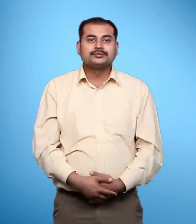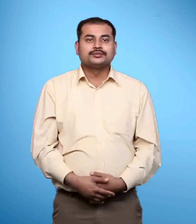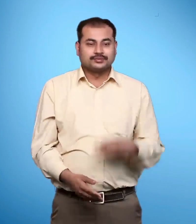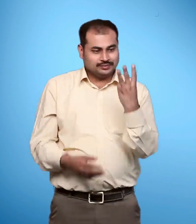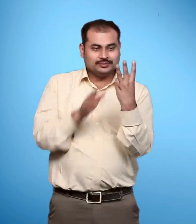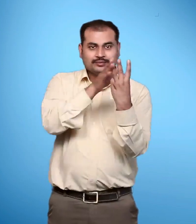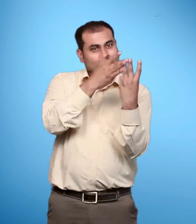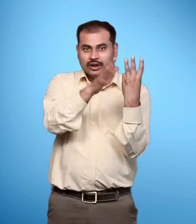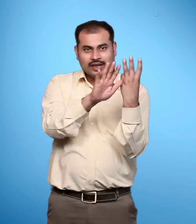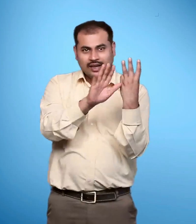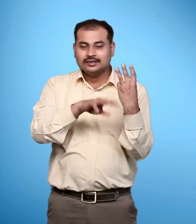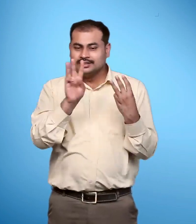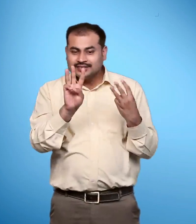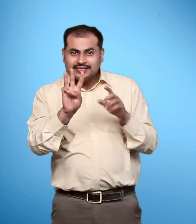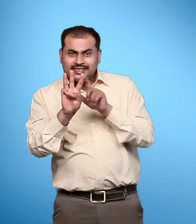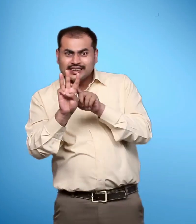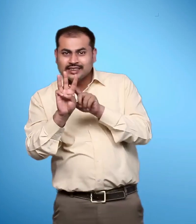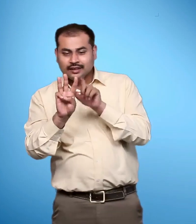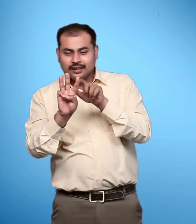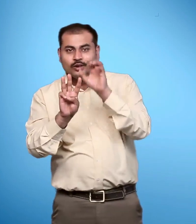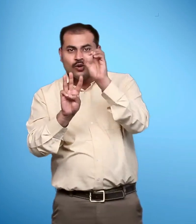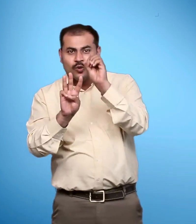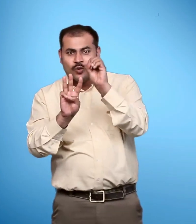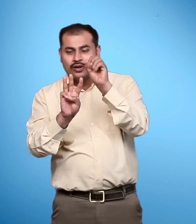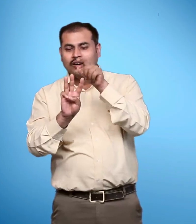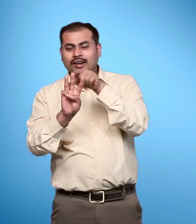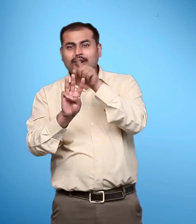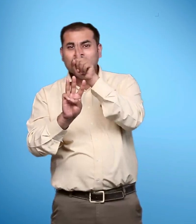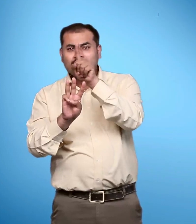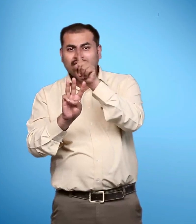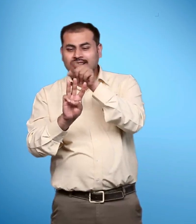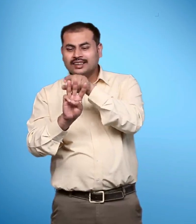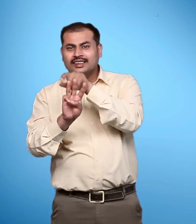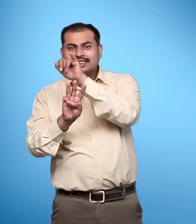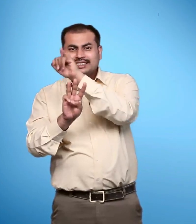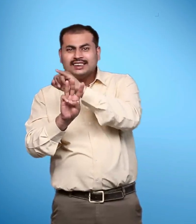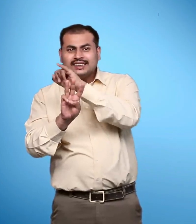अगले तीन अंक यानी शुन एक शेत्र